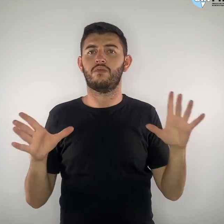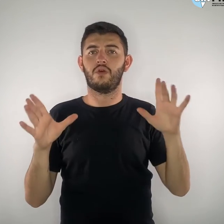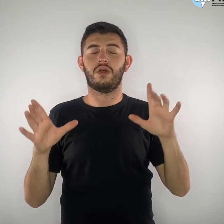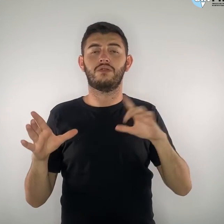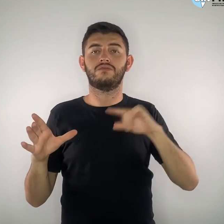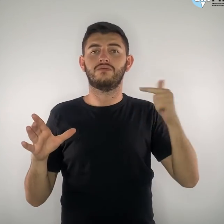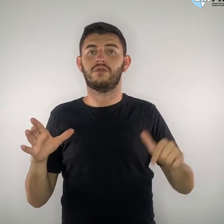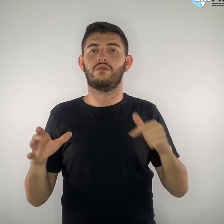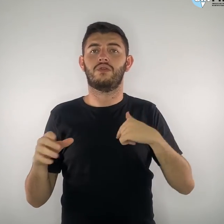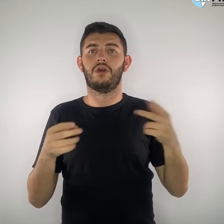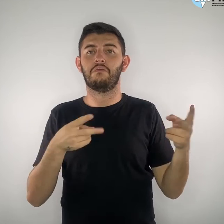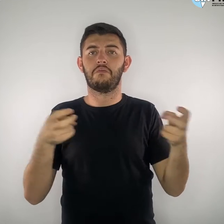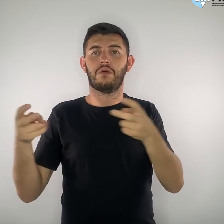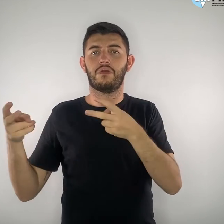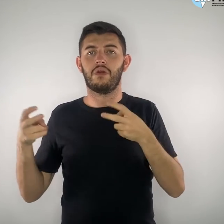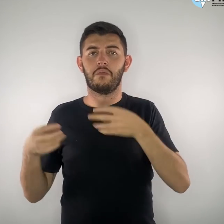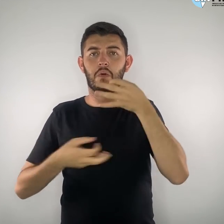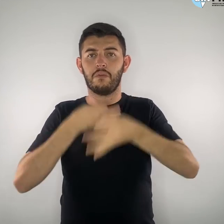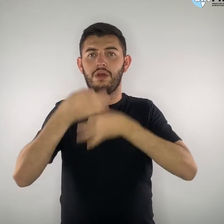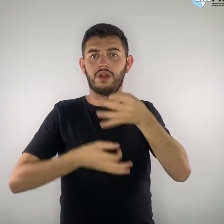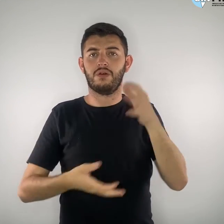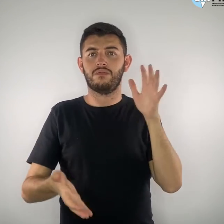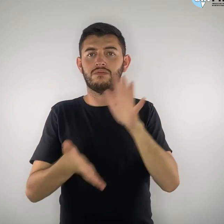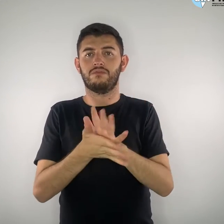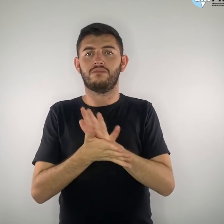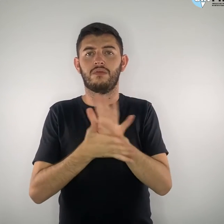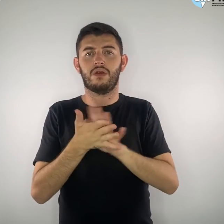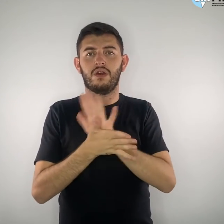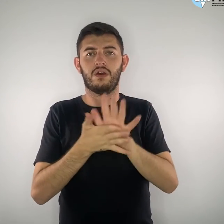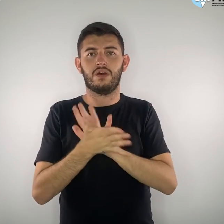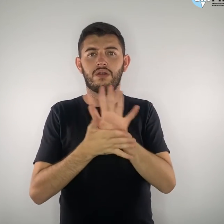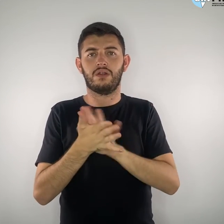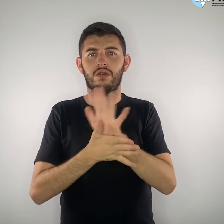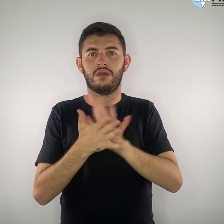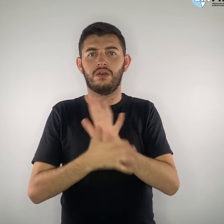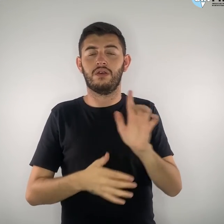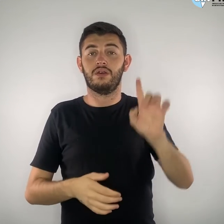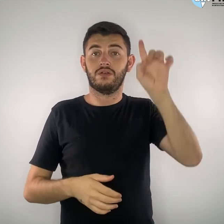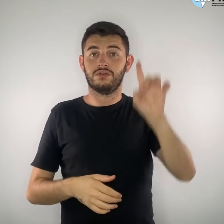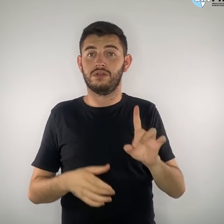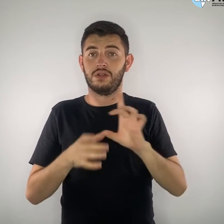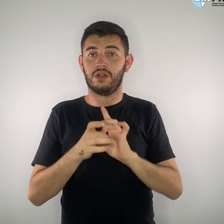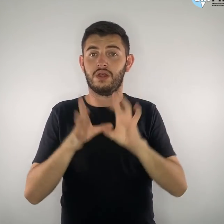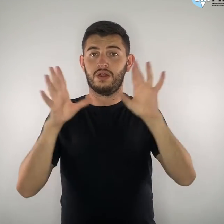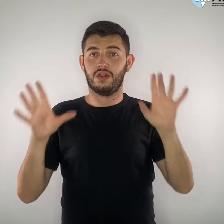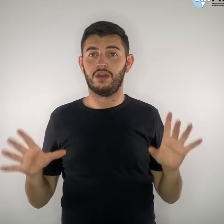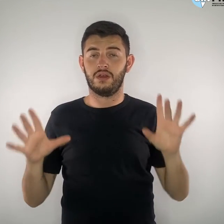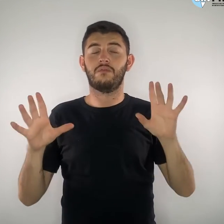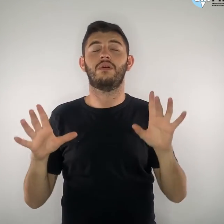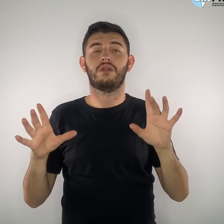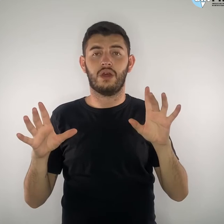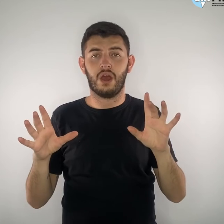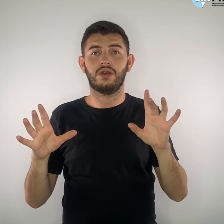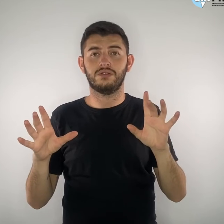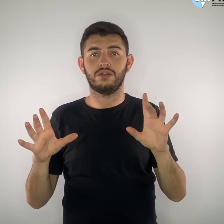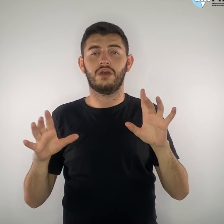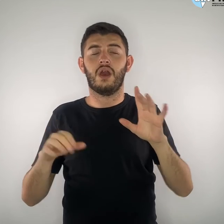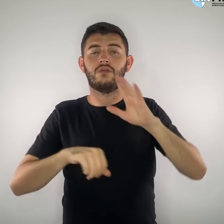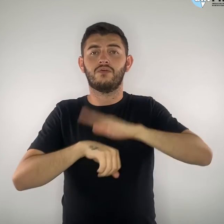outras opiniões e cerceia o direito às liberdades democráticas e de opinião dos